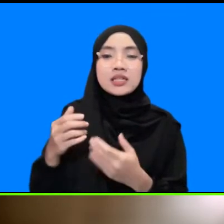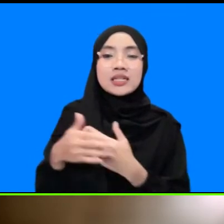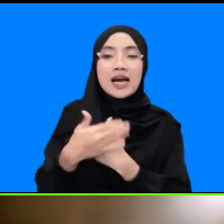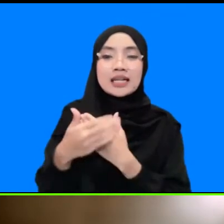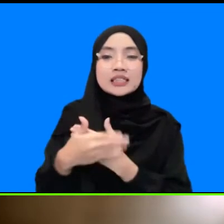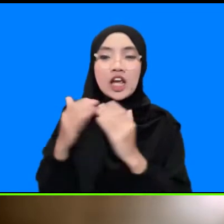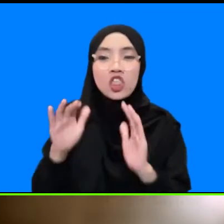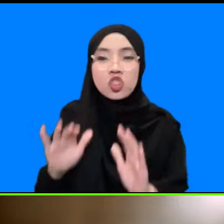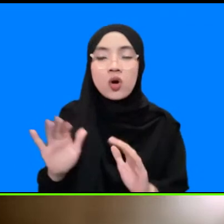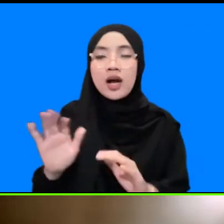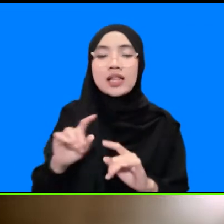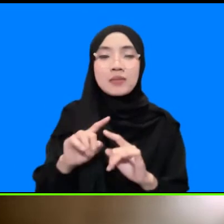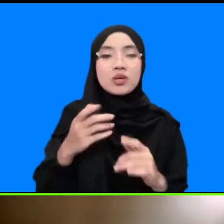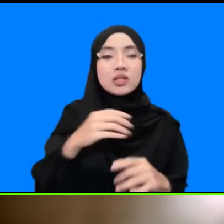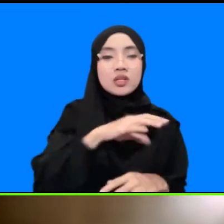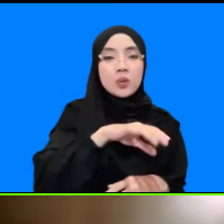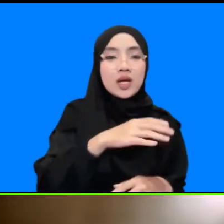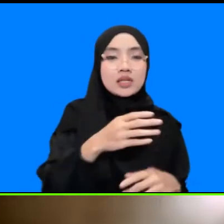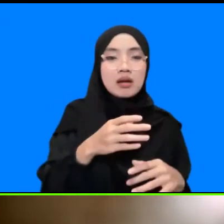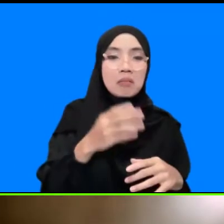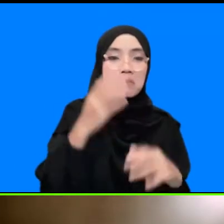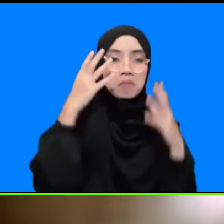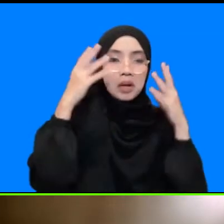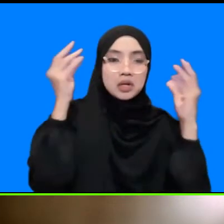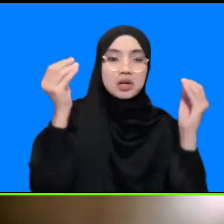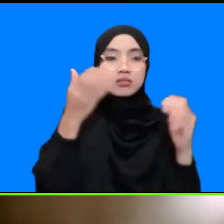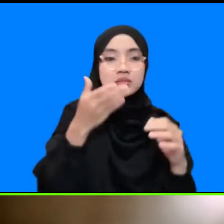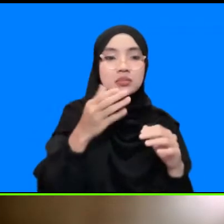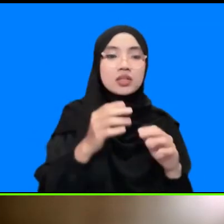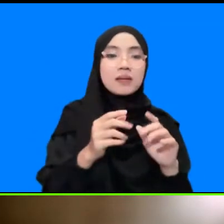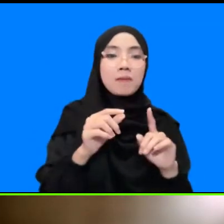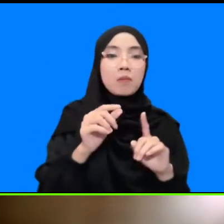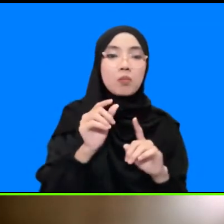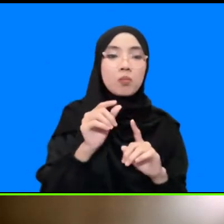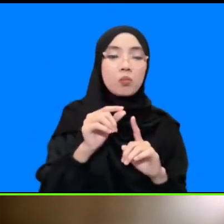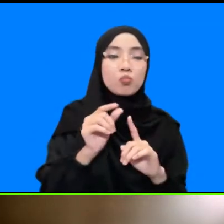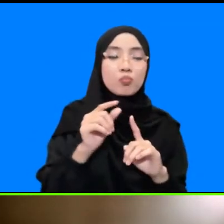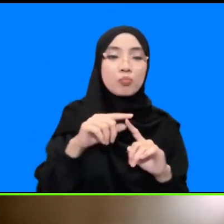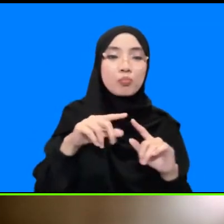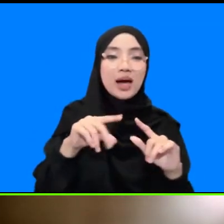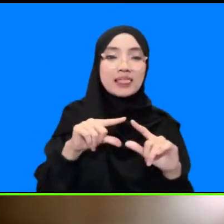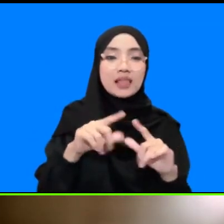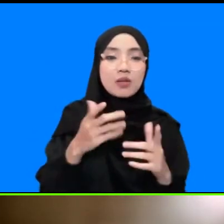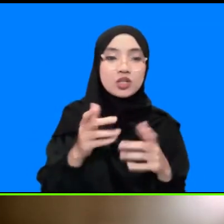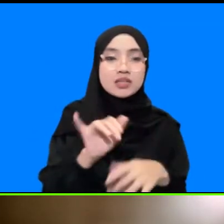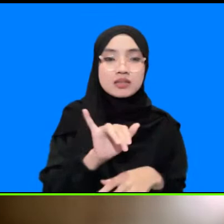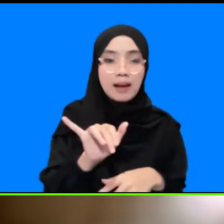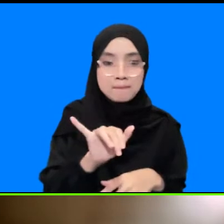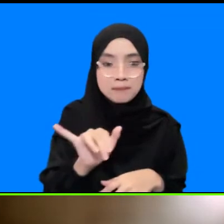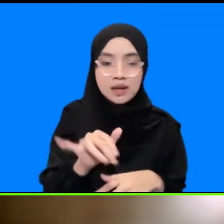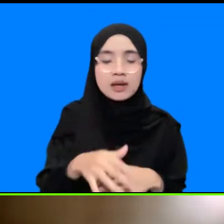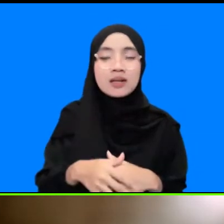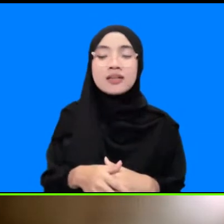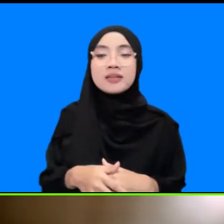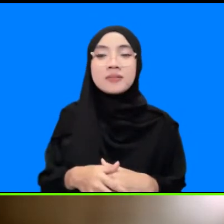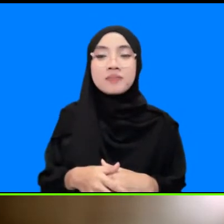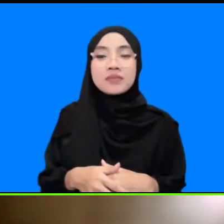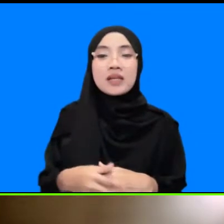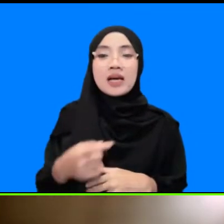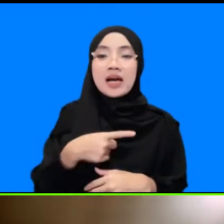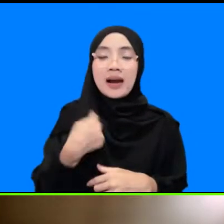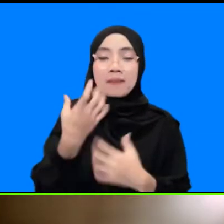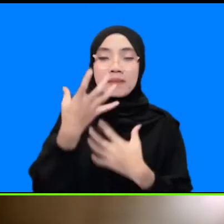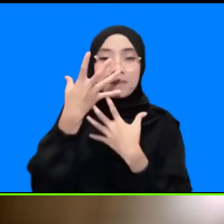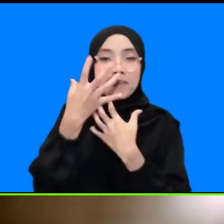Uni Patra juga mungkin seperti itu dan kami juga harapannya